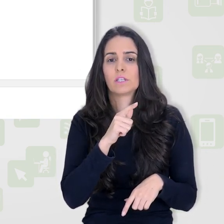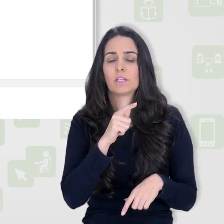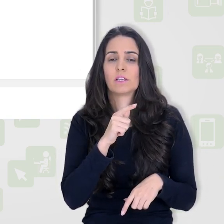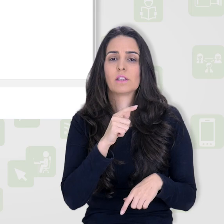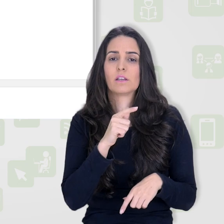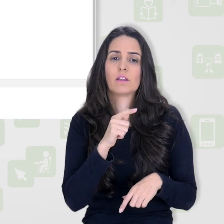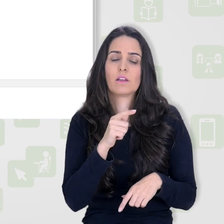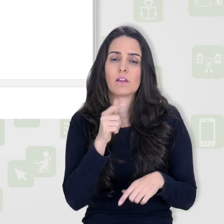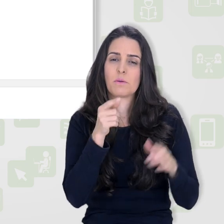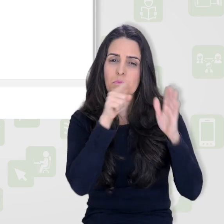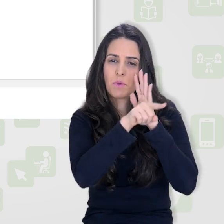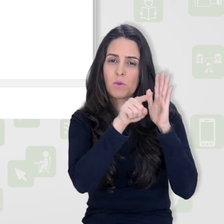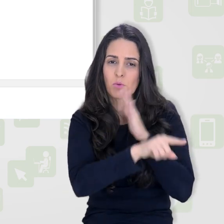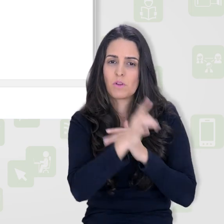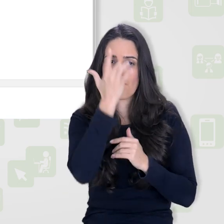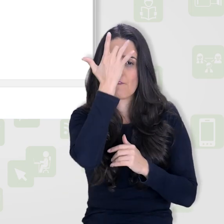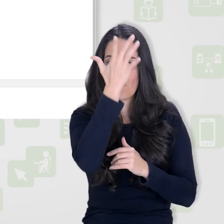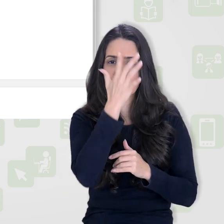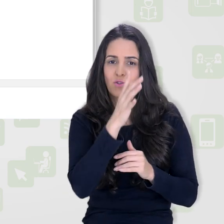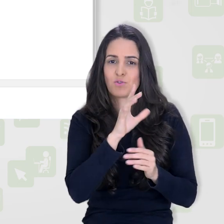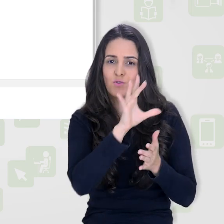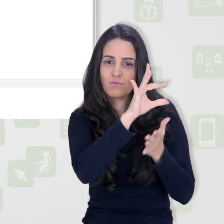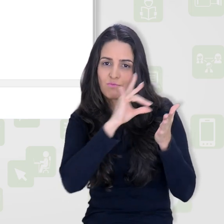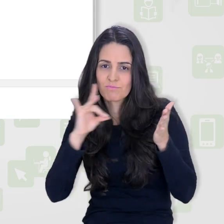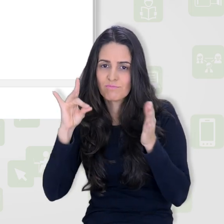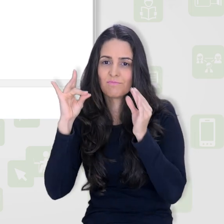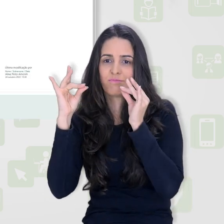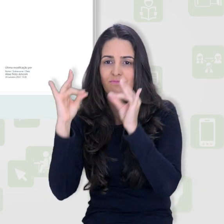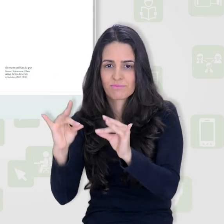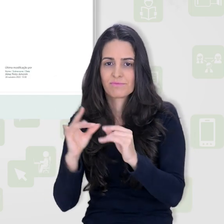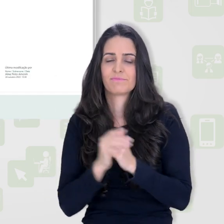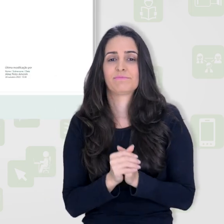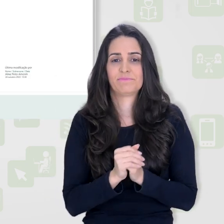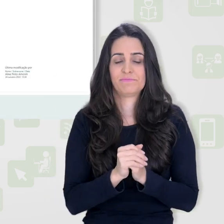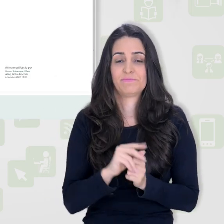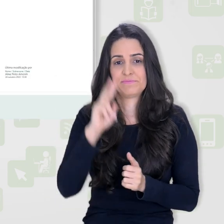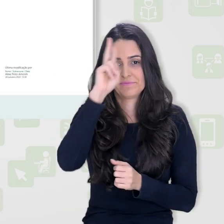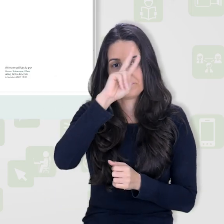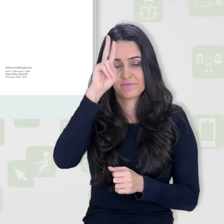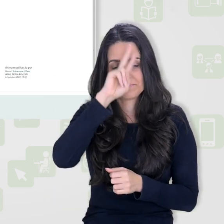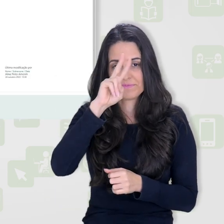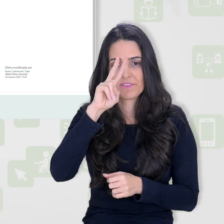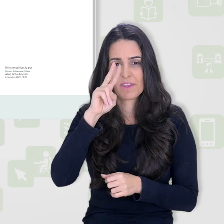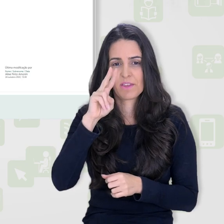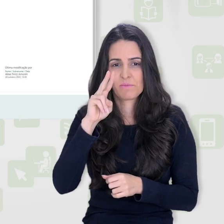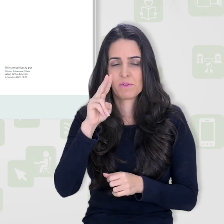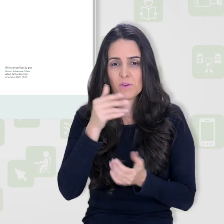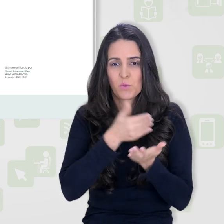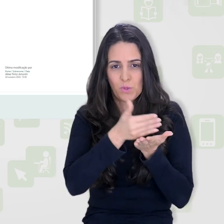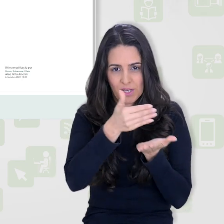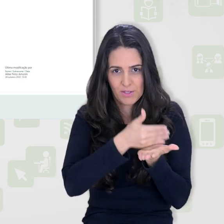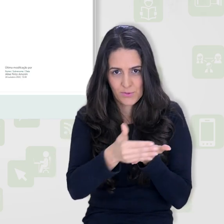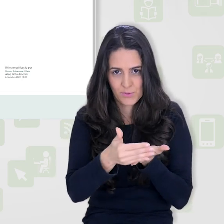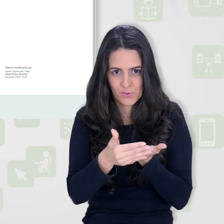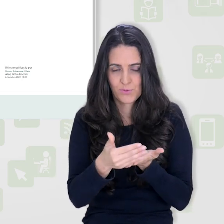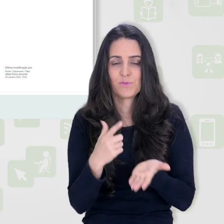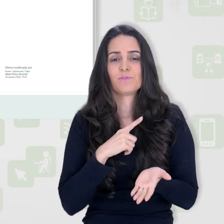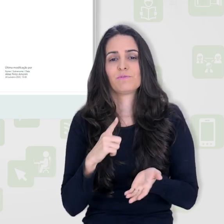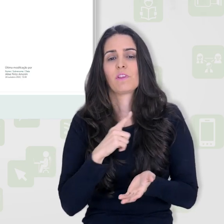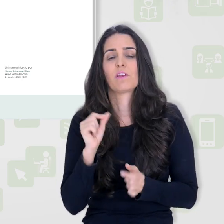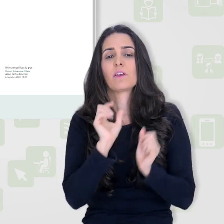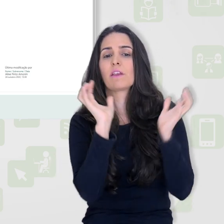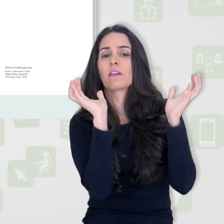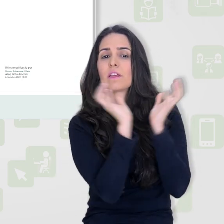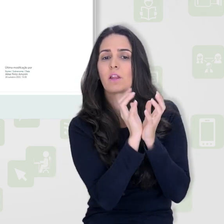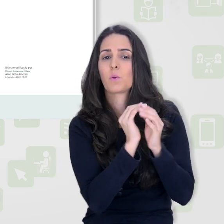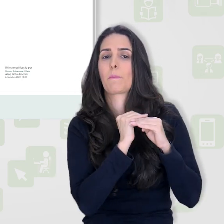acessar de forma mais prática essas questões. Então, voltando aqui para a minha página inicial do banco de